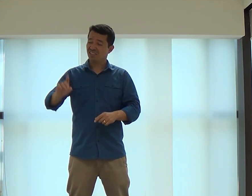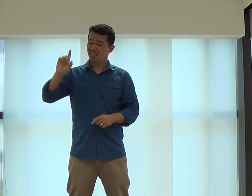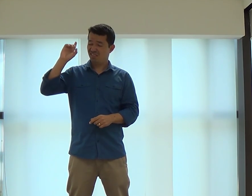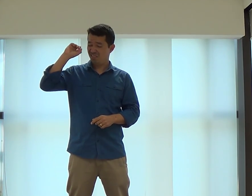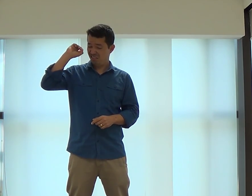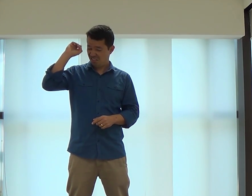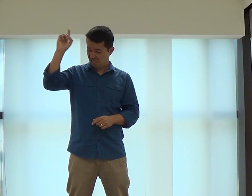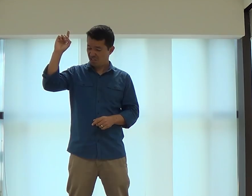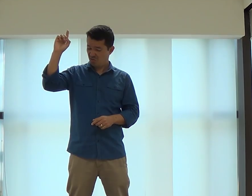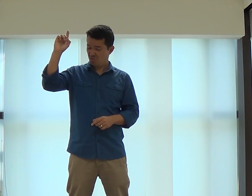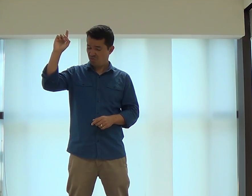Mas também, Deus.